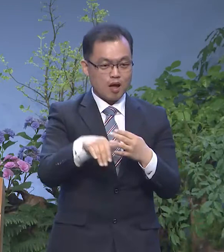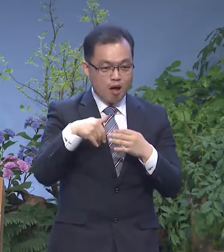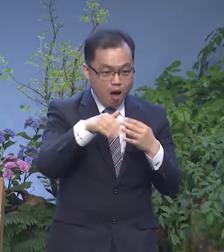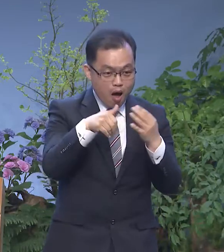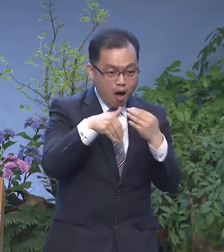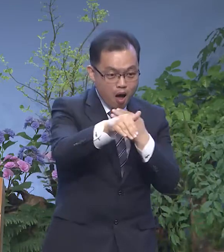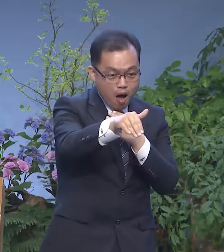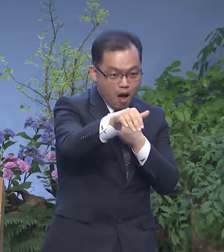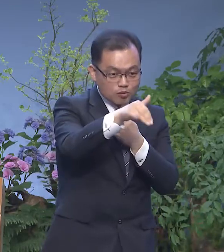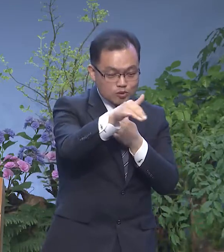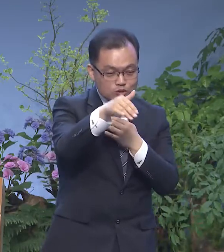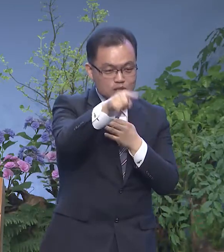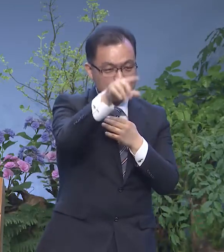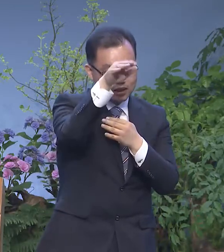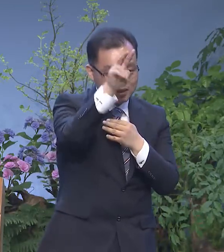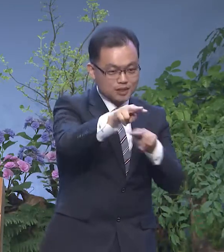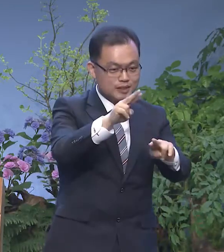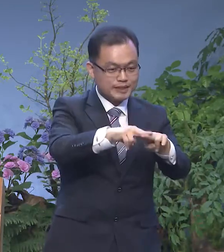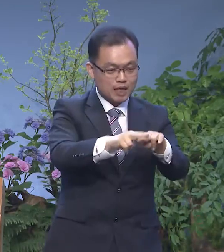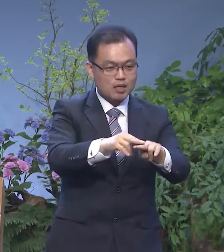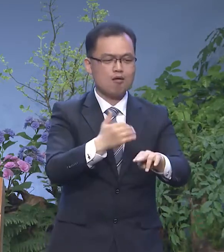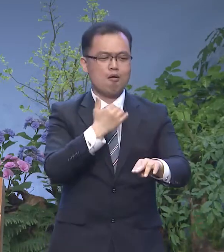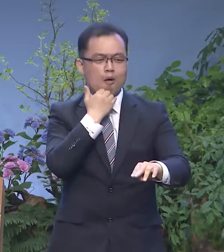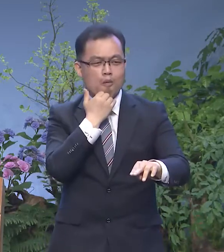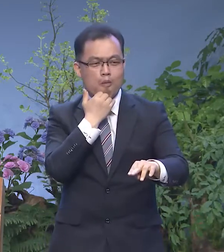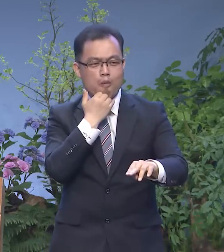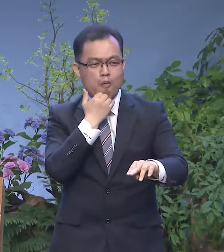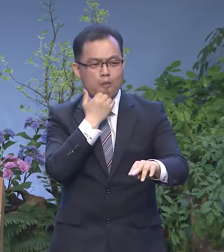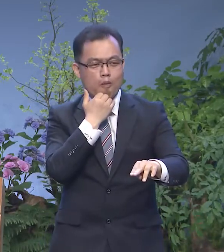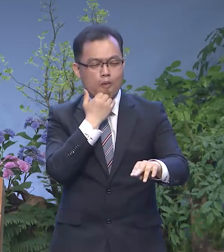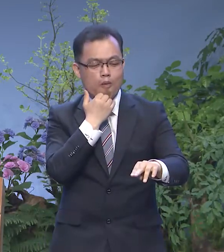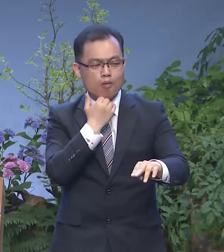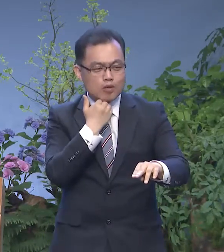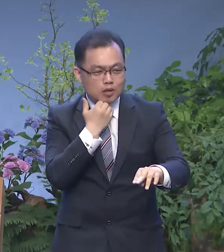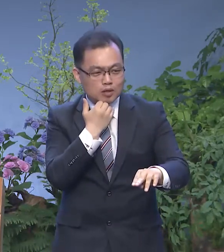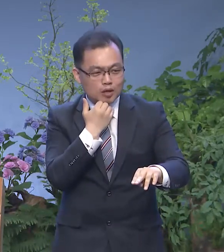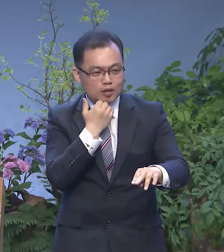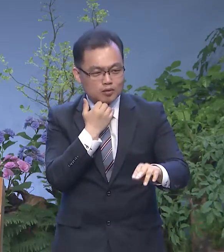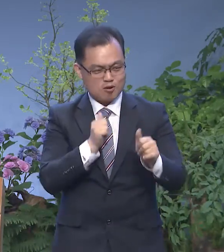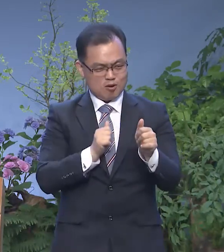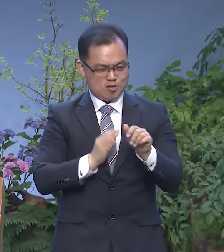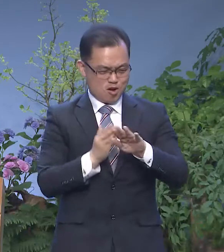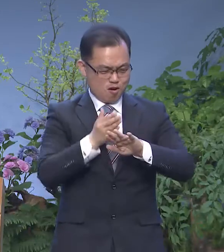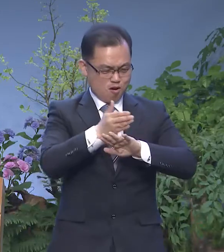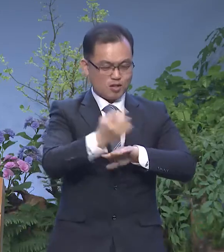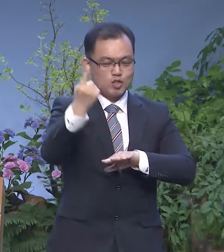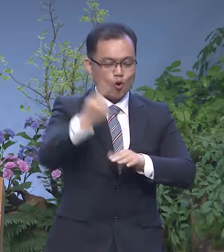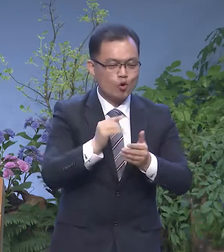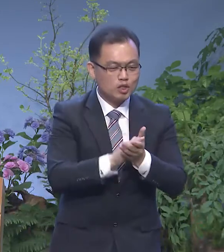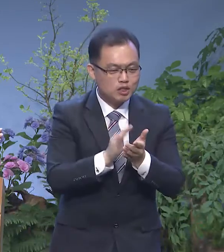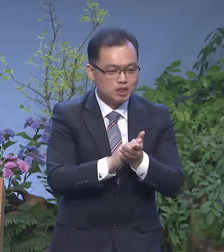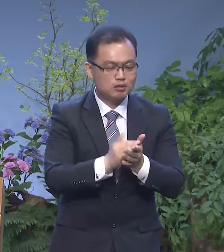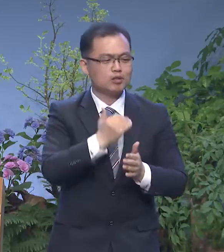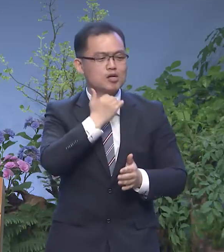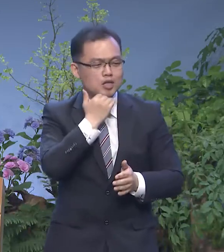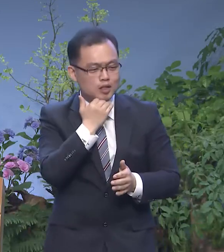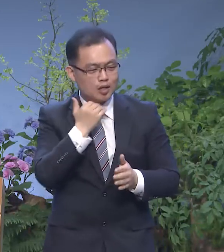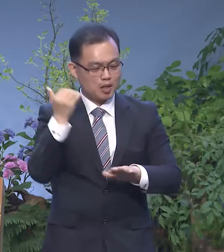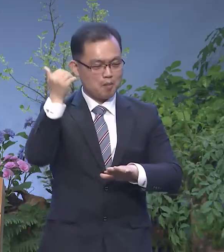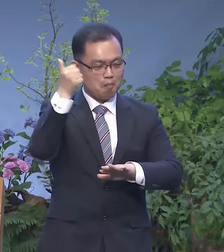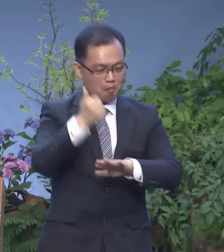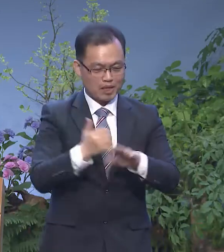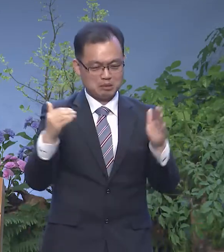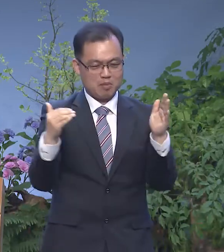그 자리에 서서 이 친구가 올 때까지 기다렸다가 두 손을 잡고 같이 마지막 꼬리인점에 가서